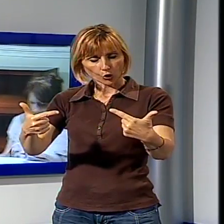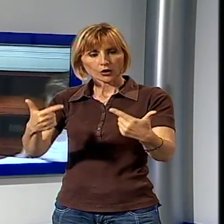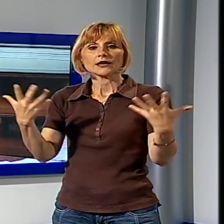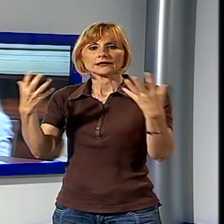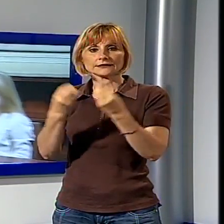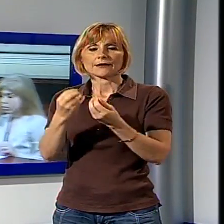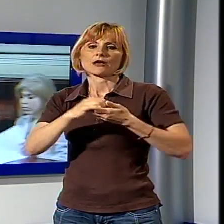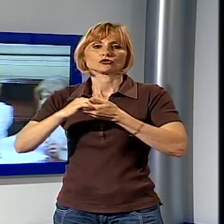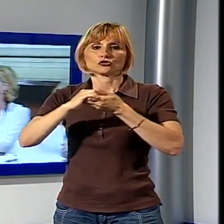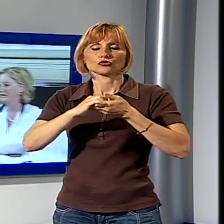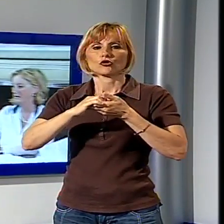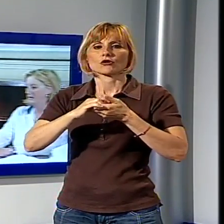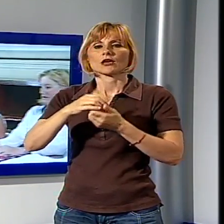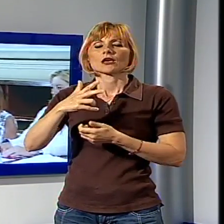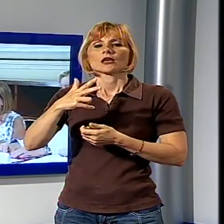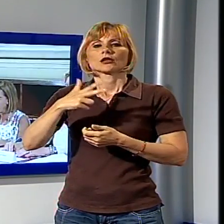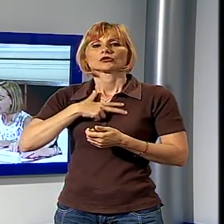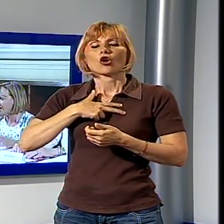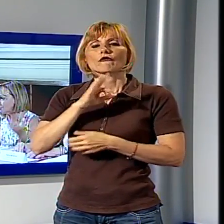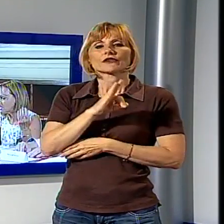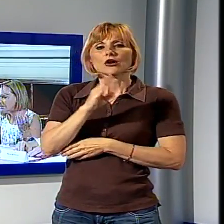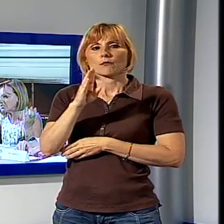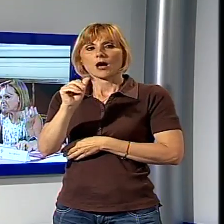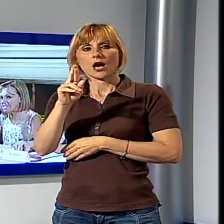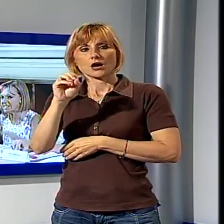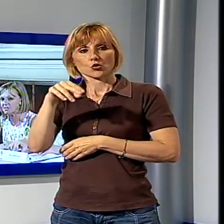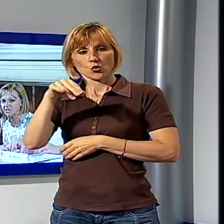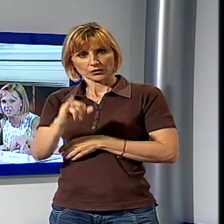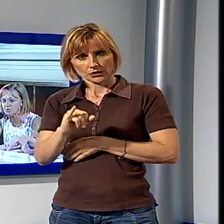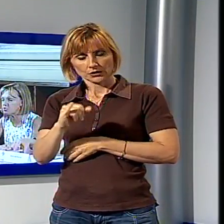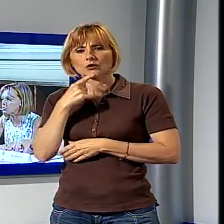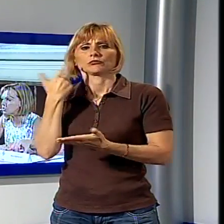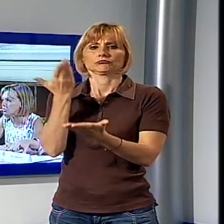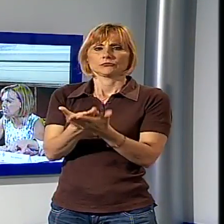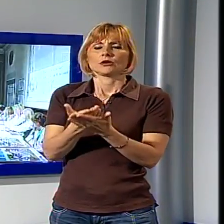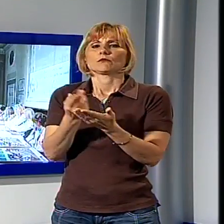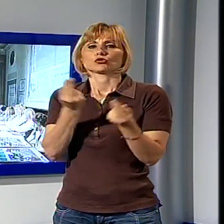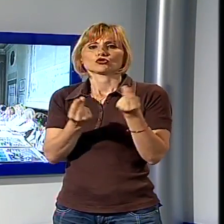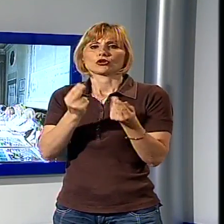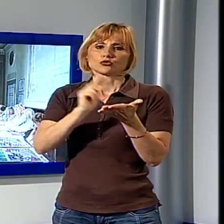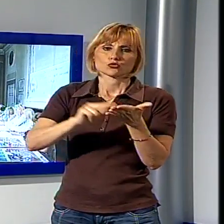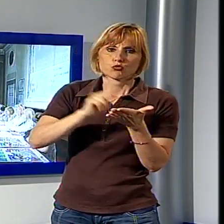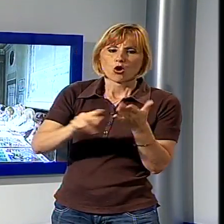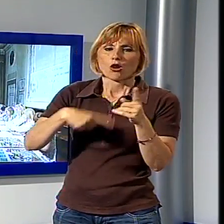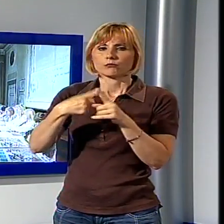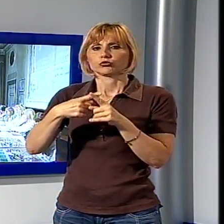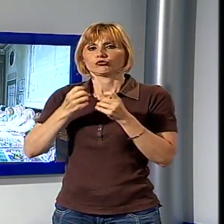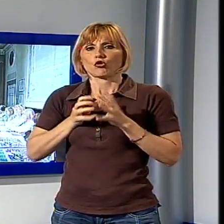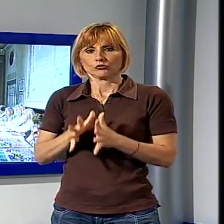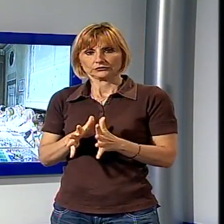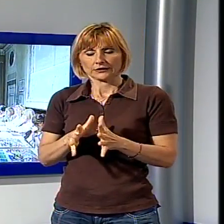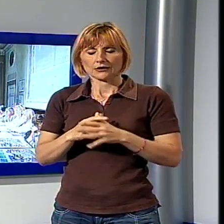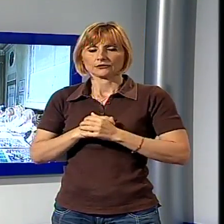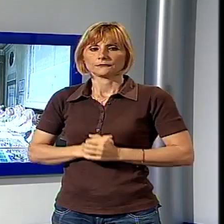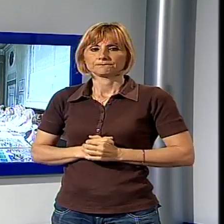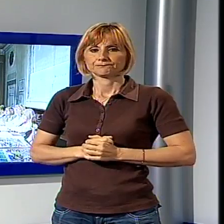Don Franco Baroni Don Franco Baroni verrà anche presentato al MIUR il progetto Scuola e Volontariato in collaborazione con l